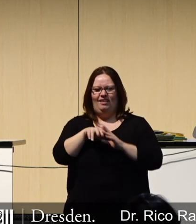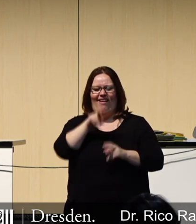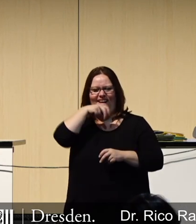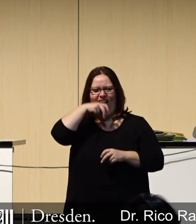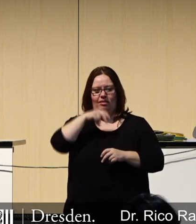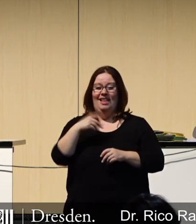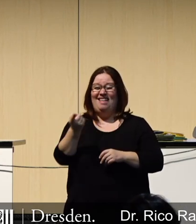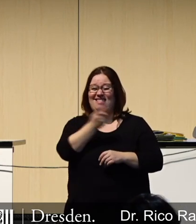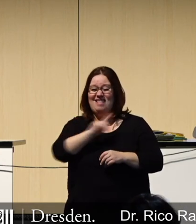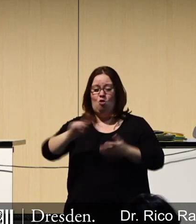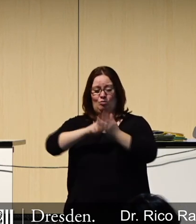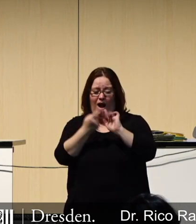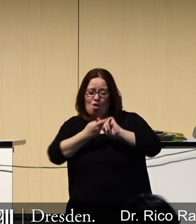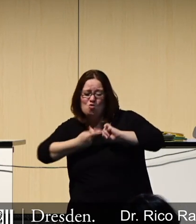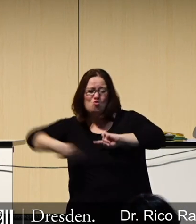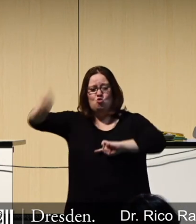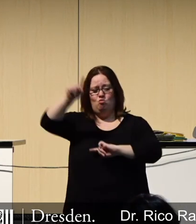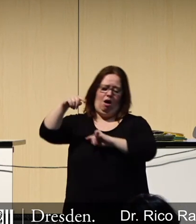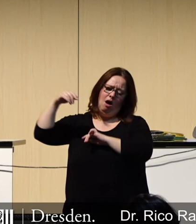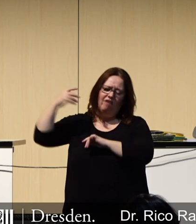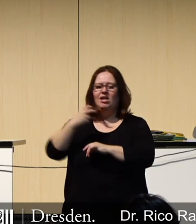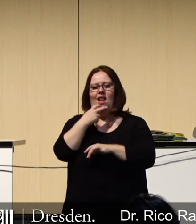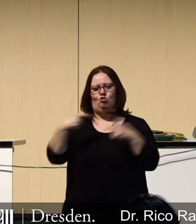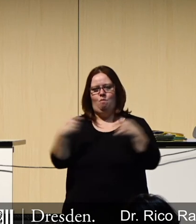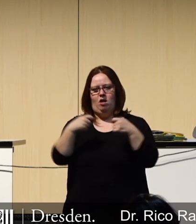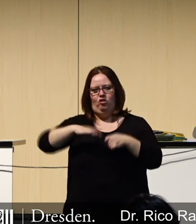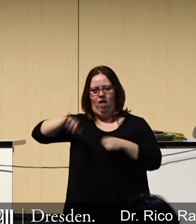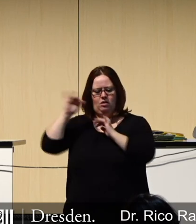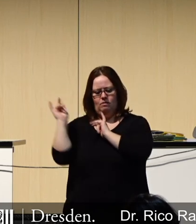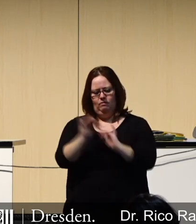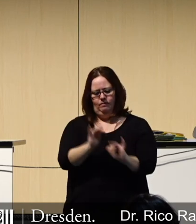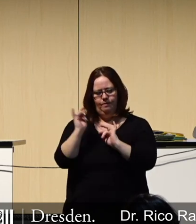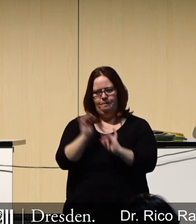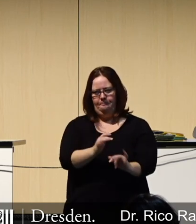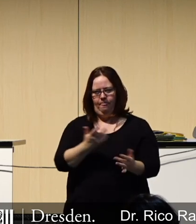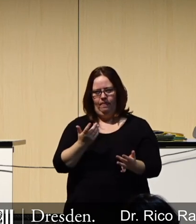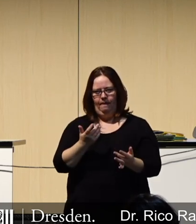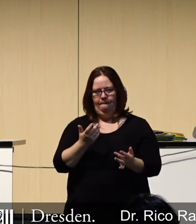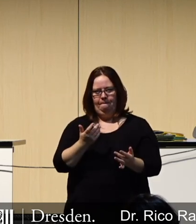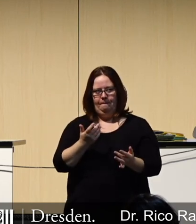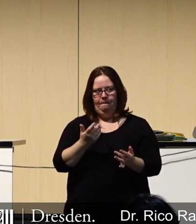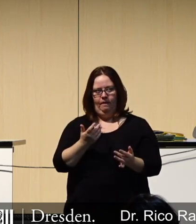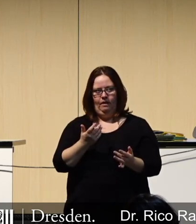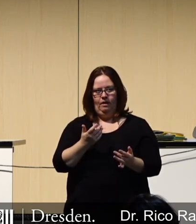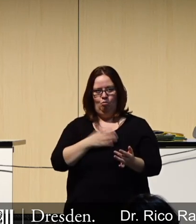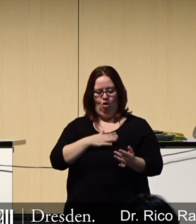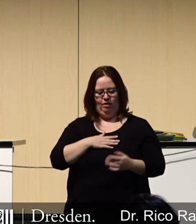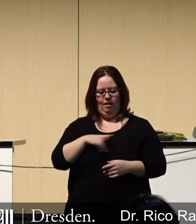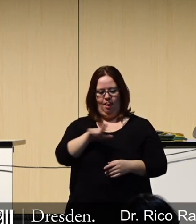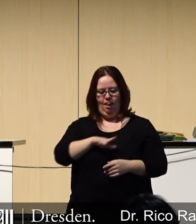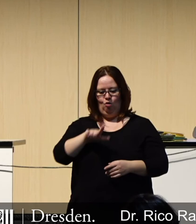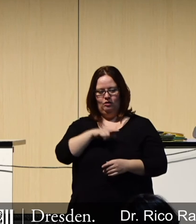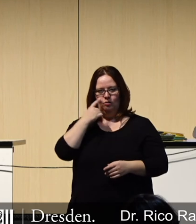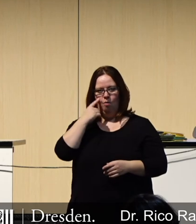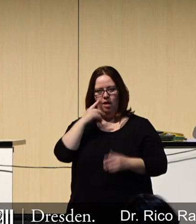tausendfach über dem Grenzwerk stark elektromagnetischen Feldern ausgesetzt. Das wir sind in der Lausitz momentan